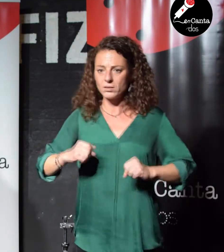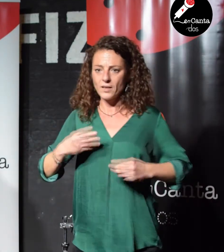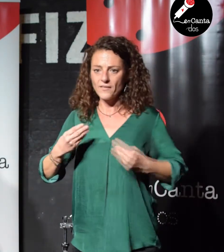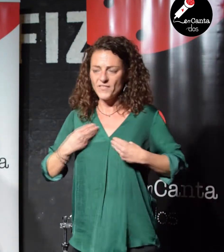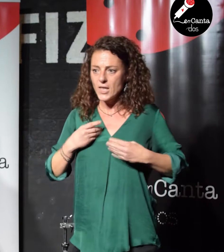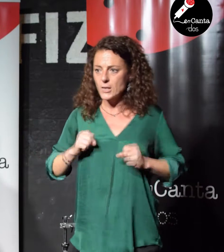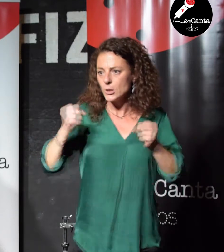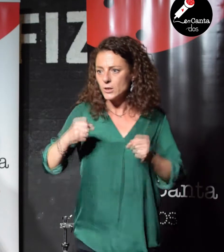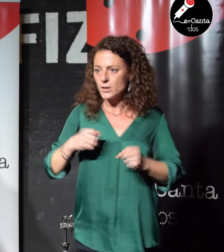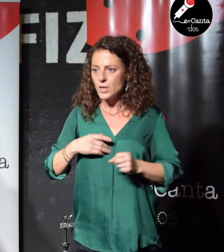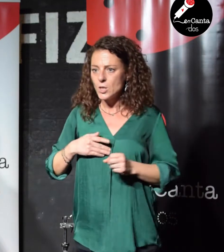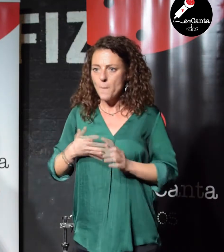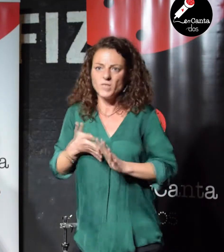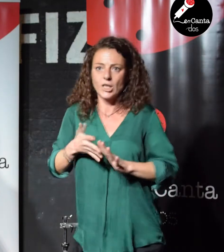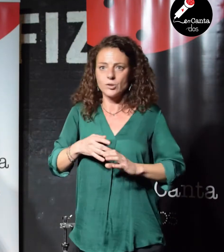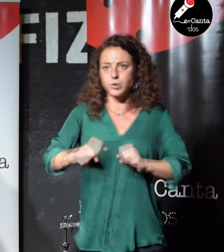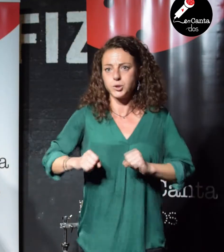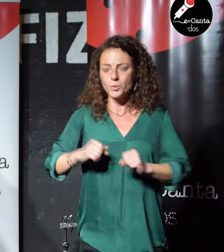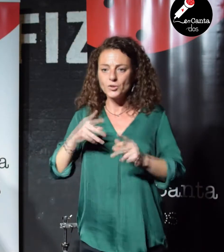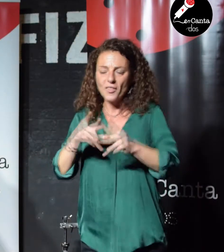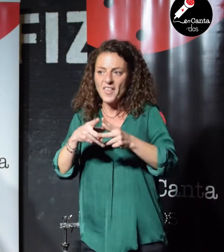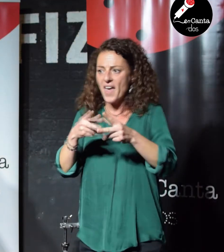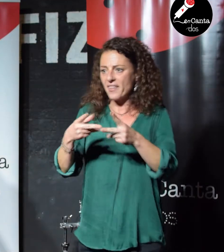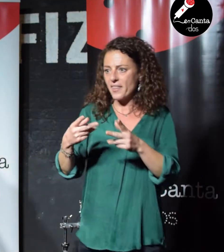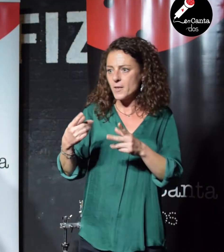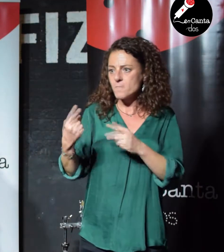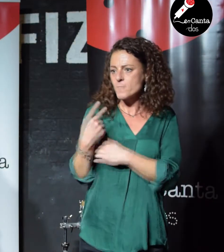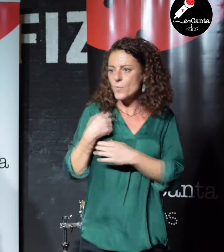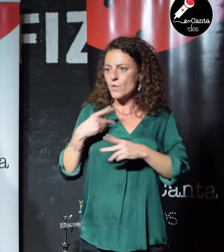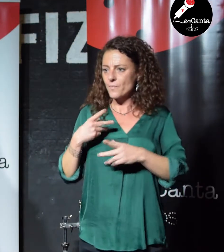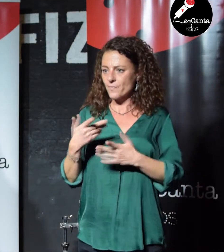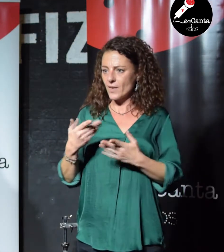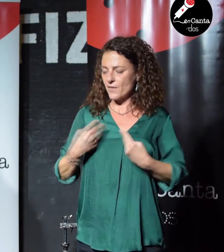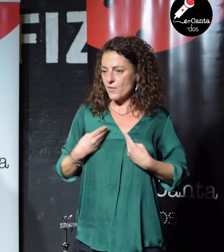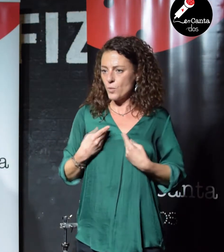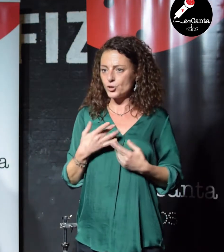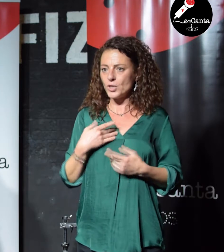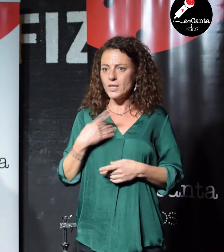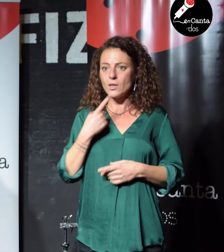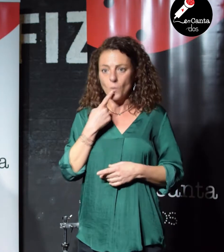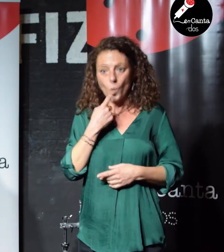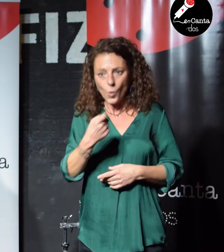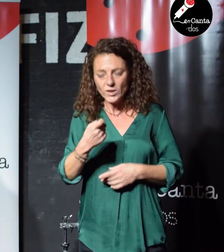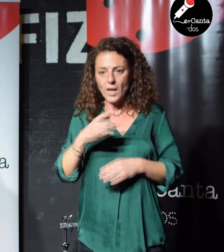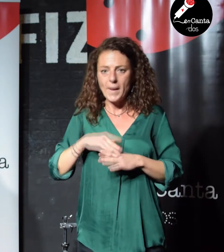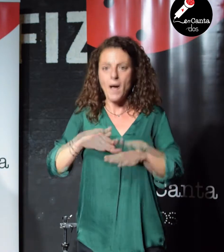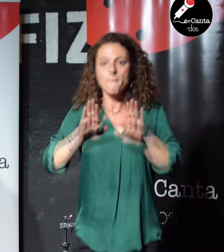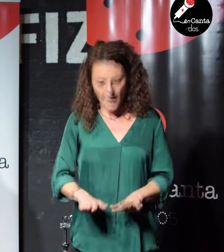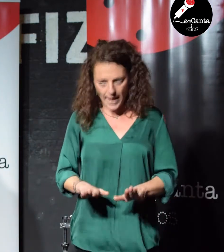prisas de la sociedad en la que vivimos, de lo que cuesta pararse a respirar y a